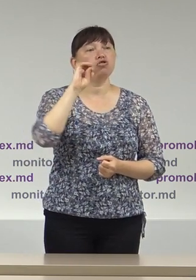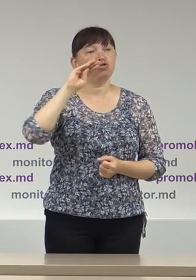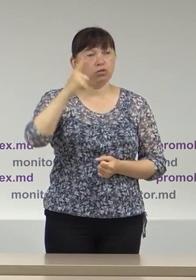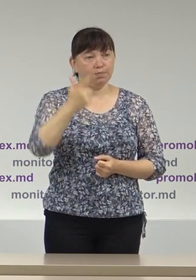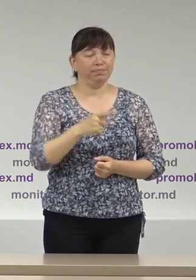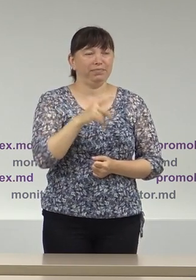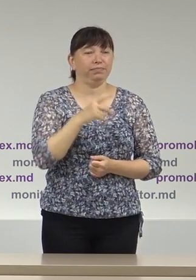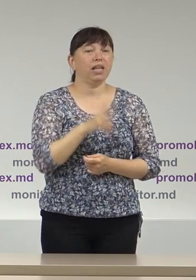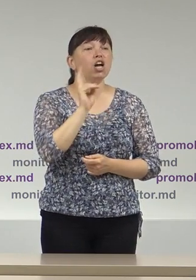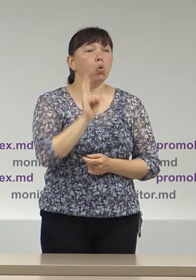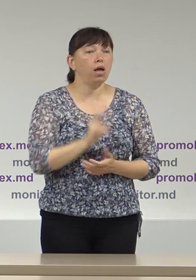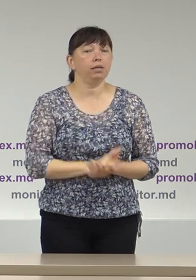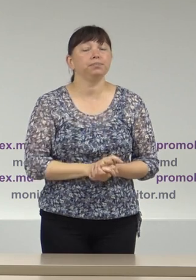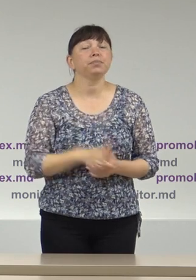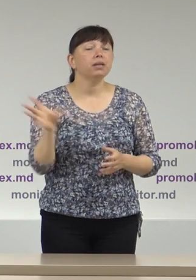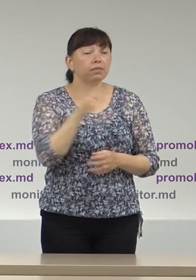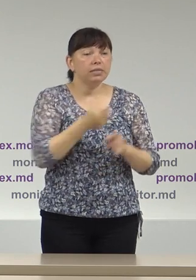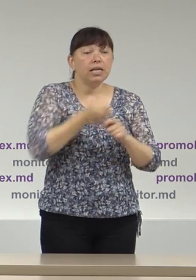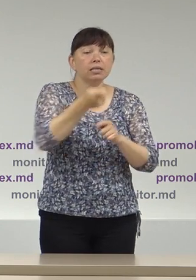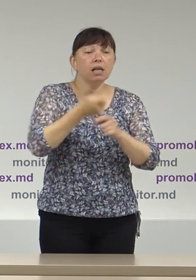Toate contestațiile au fost depuse